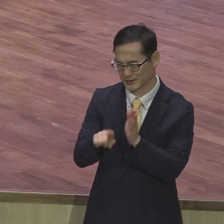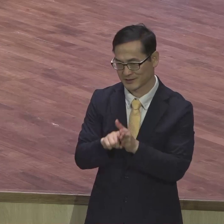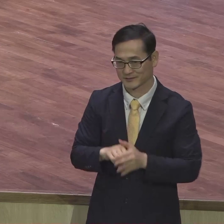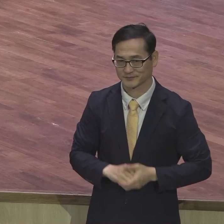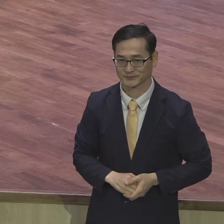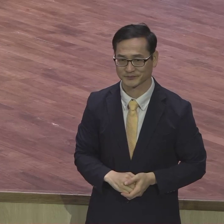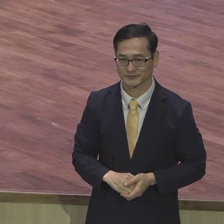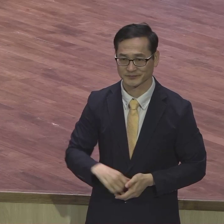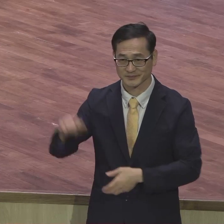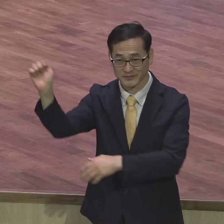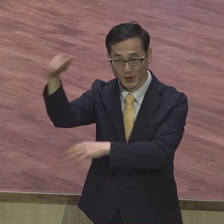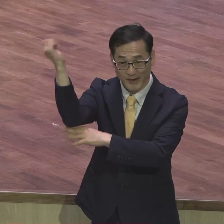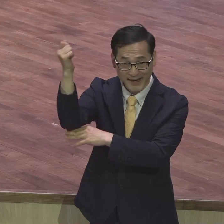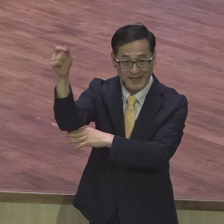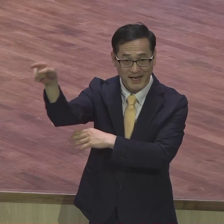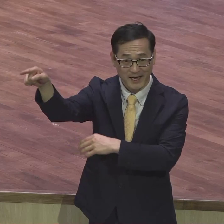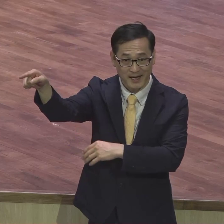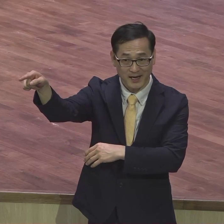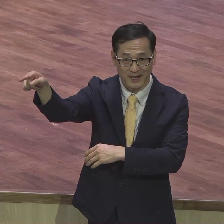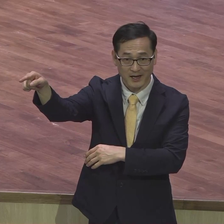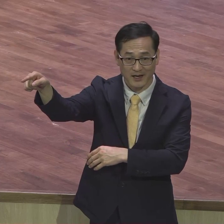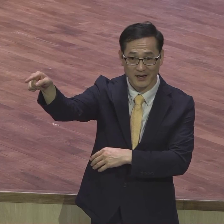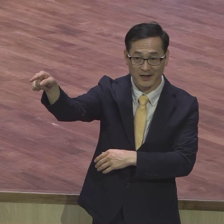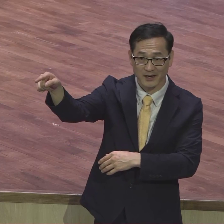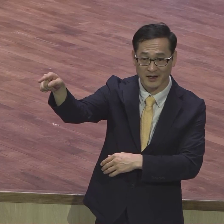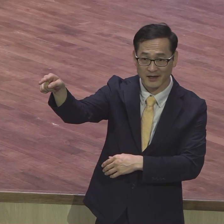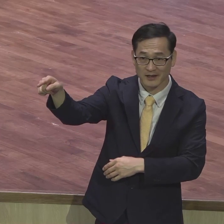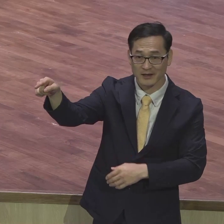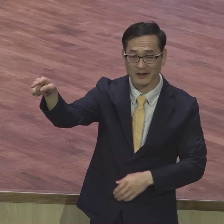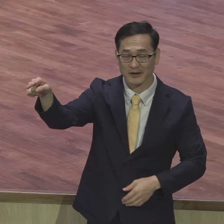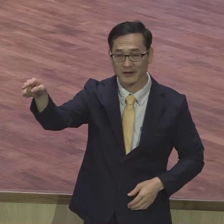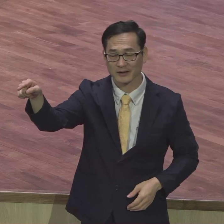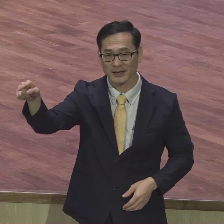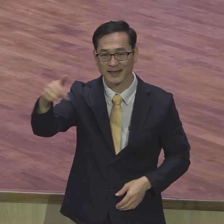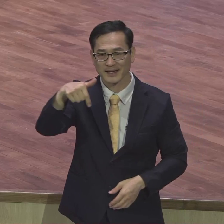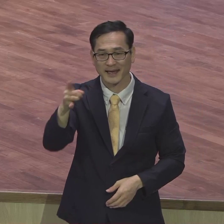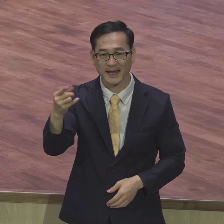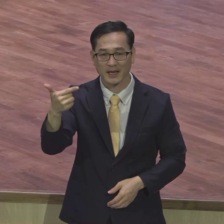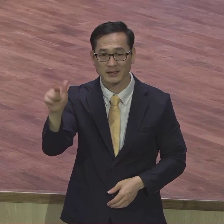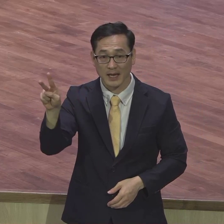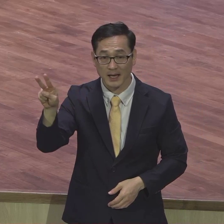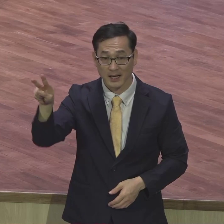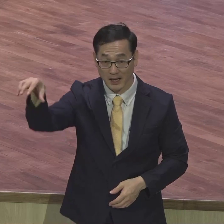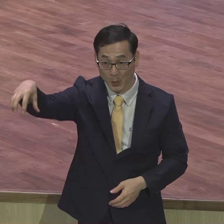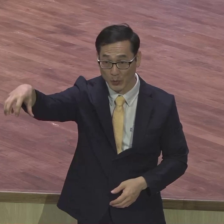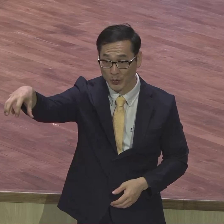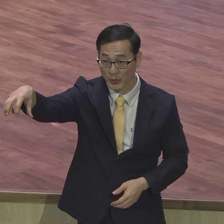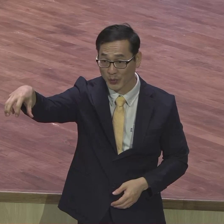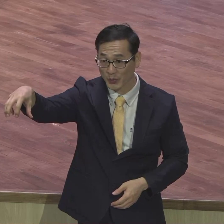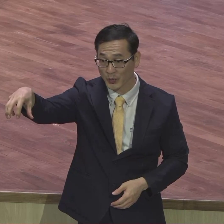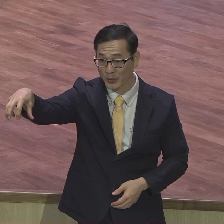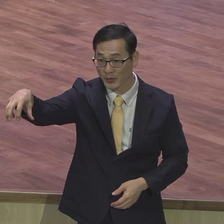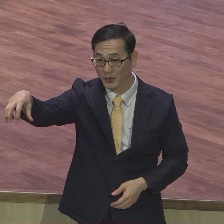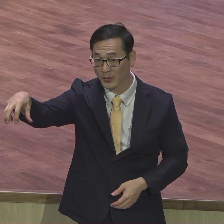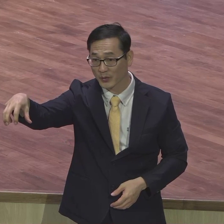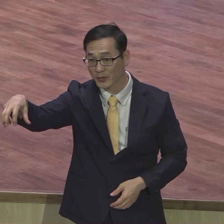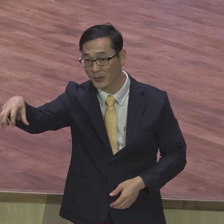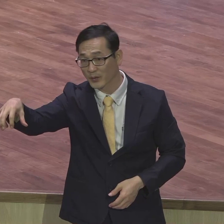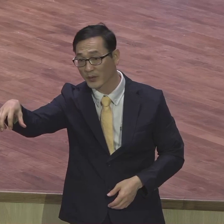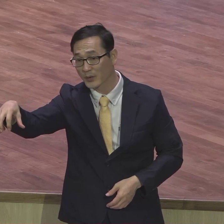엄청 많지 빗물을 생수화하려고 하면 그것도 마사이 족들 가보니까 전부 다 물이 없잖아요